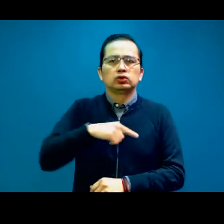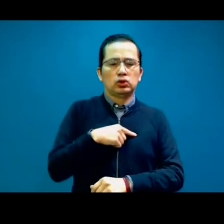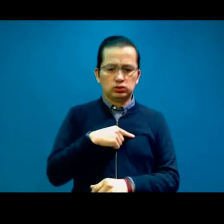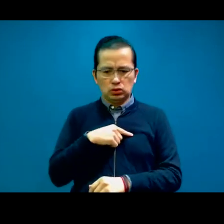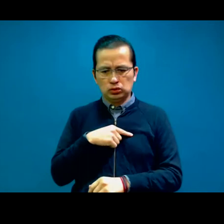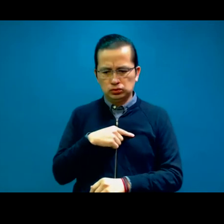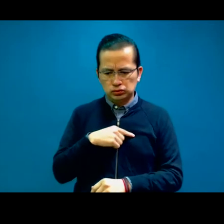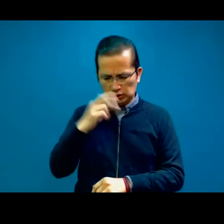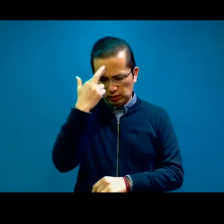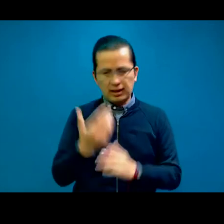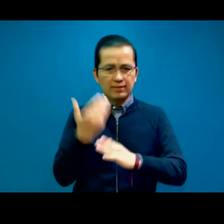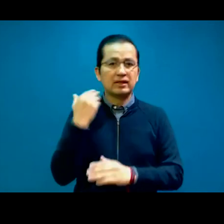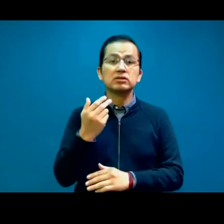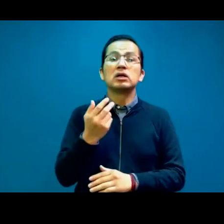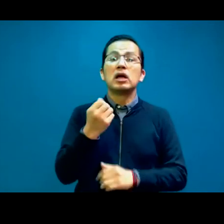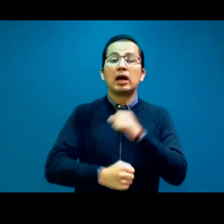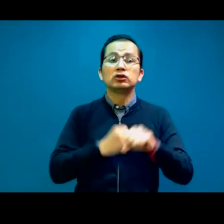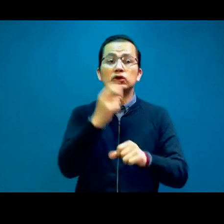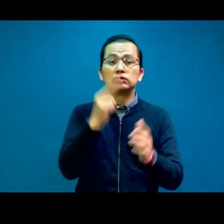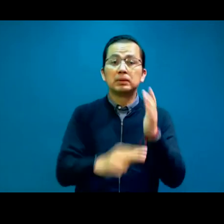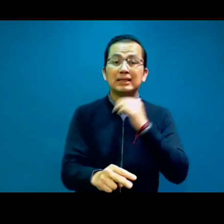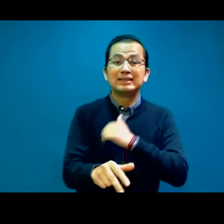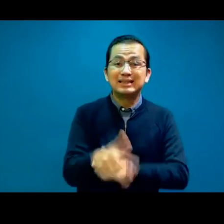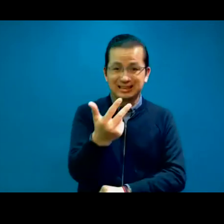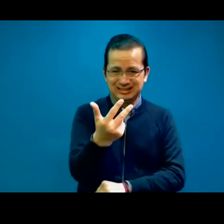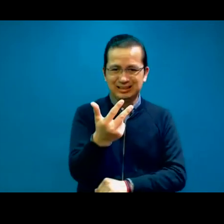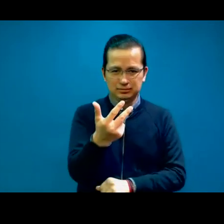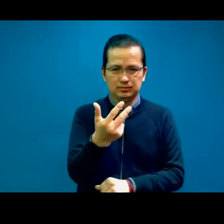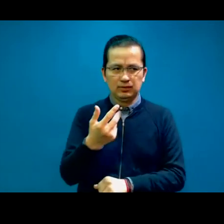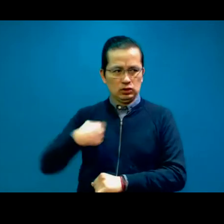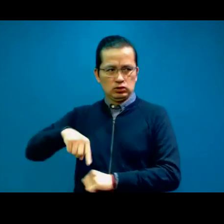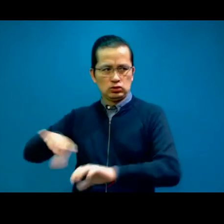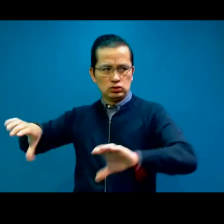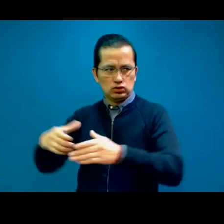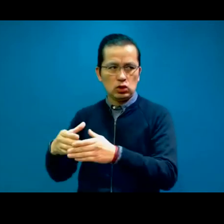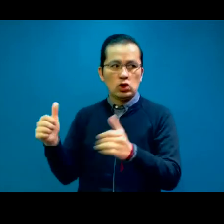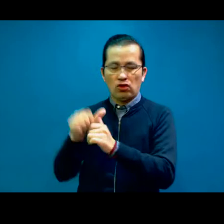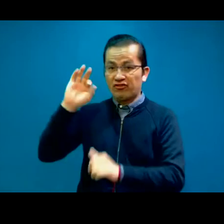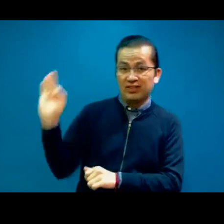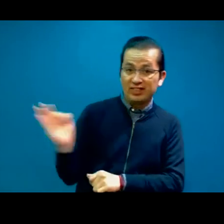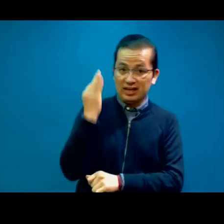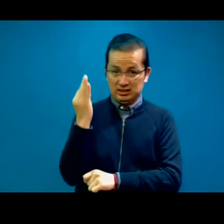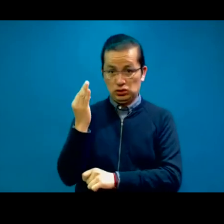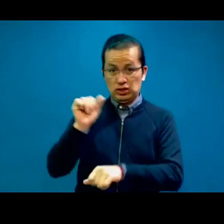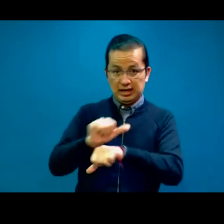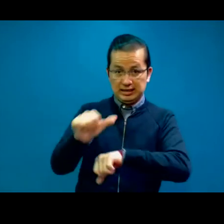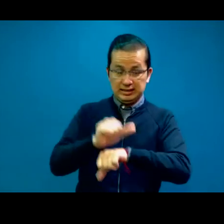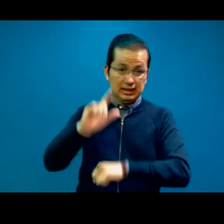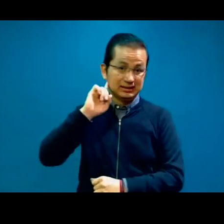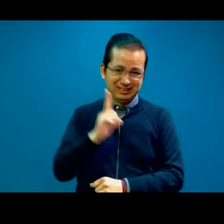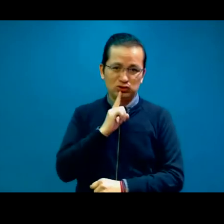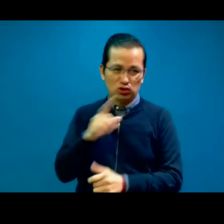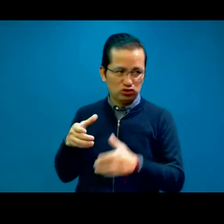2013, en la Confederación Argentina de Sordos, durante la presidencia de